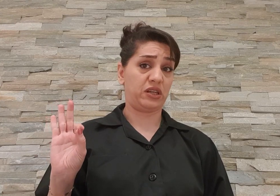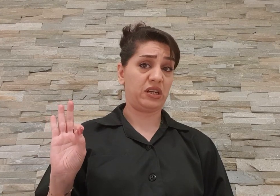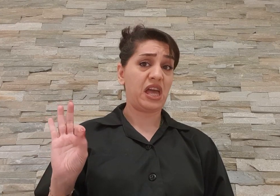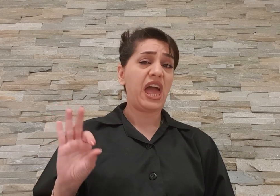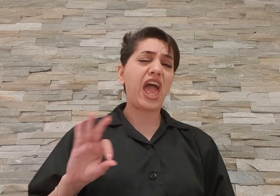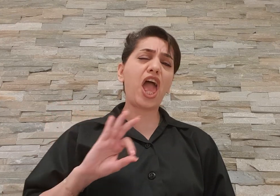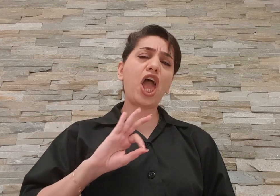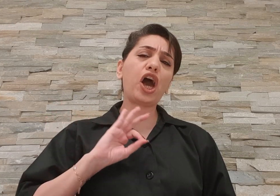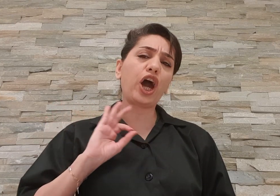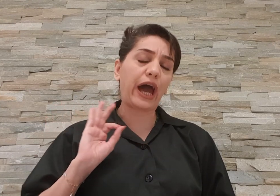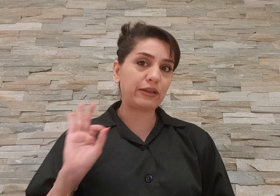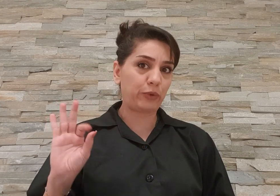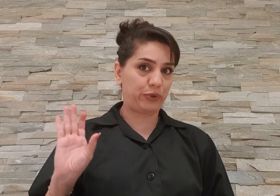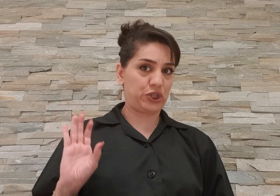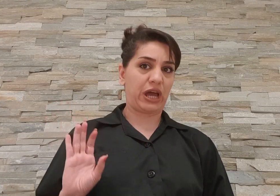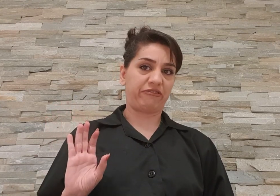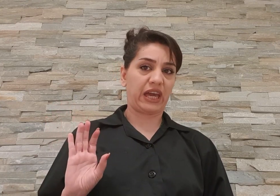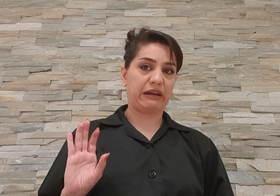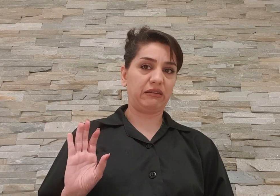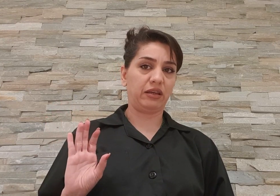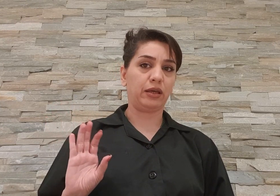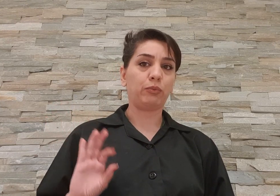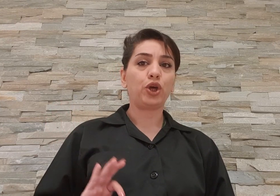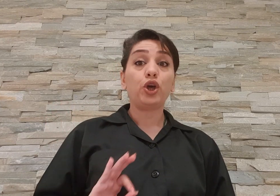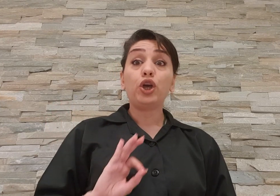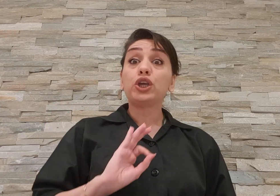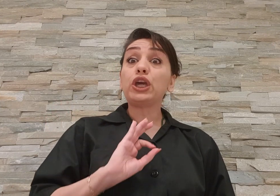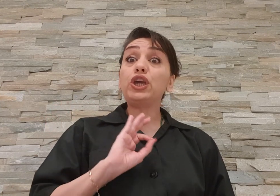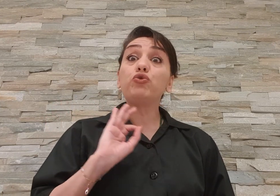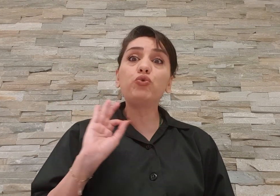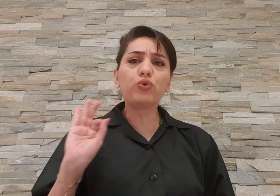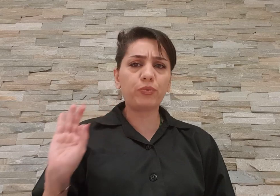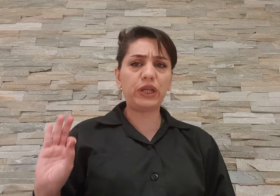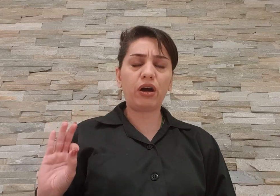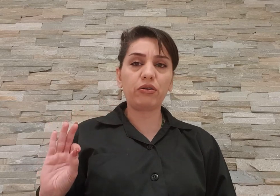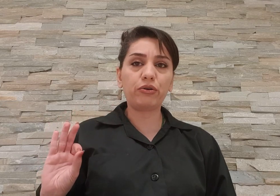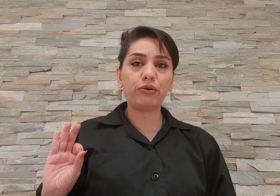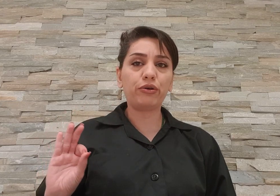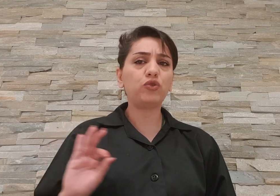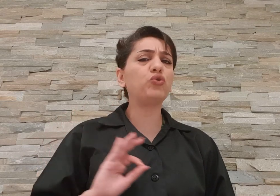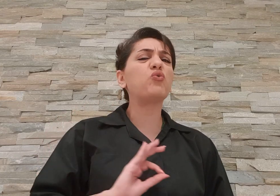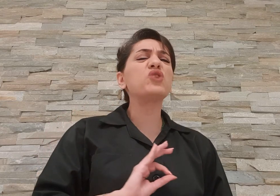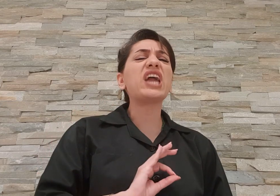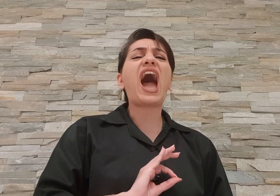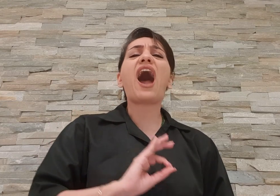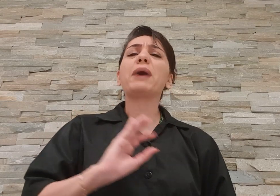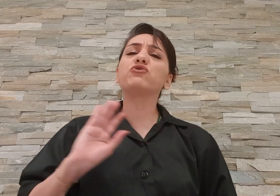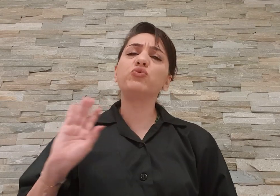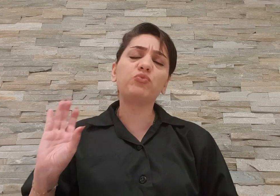انقدر ما پیشرفت کردین که این دوربینا رو تو خونه همه تون